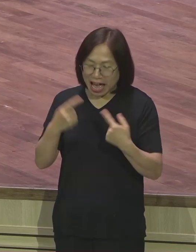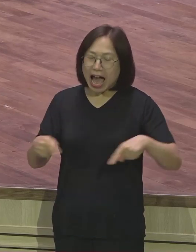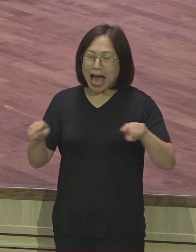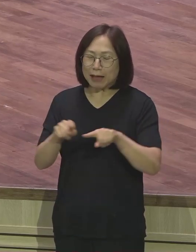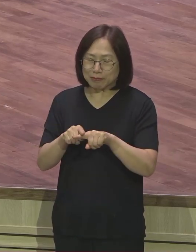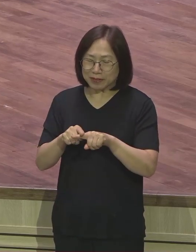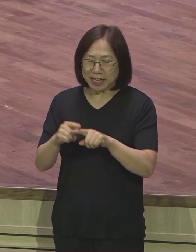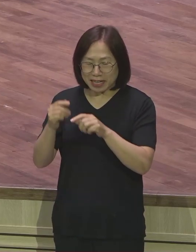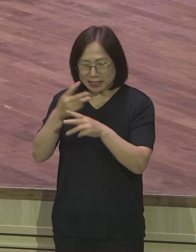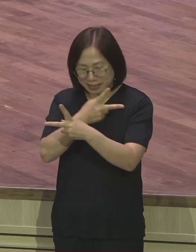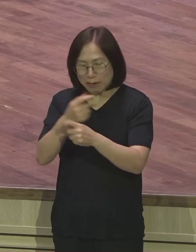거죠